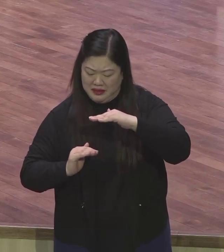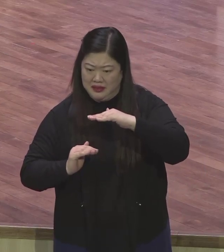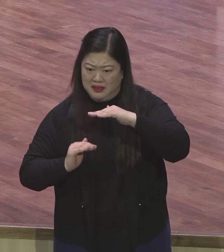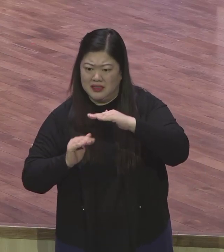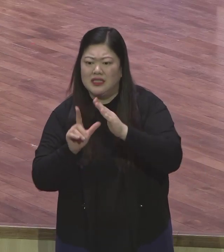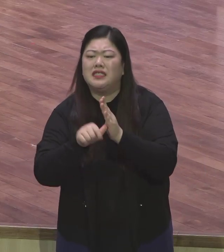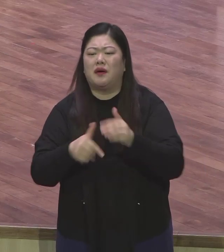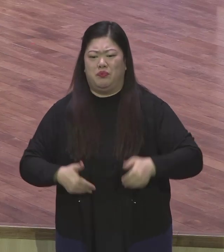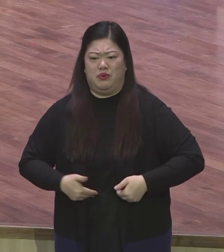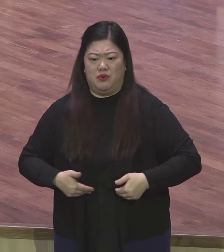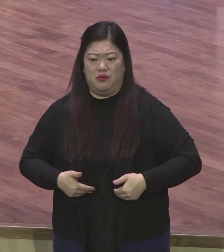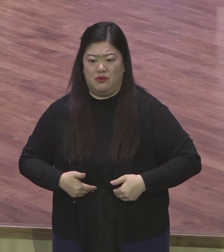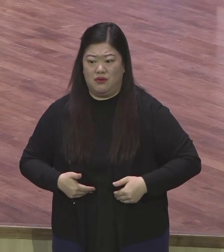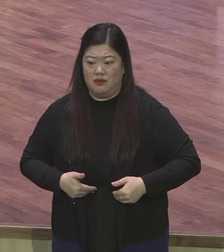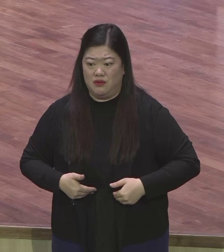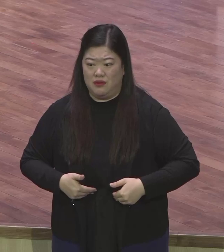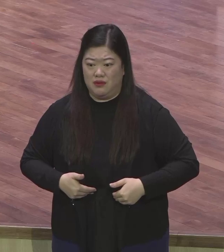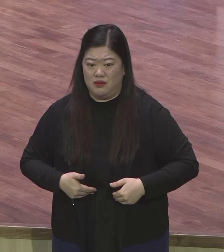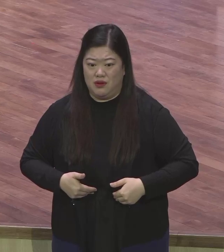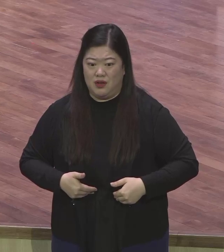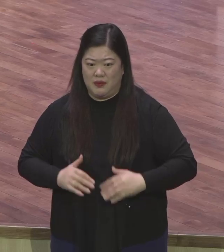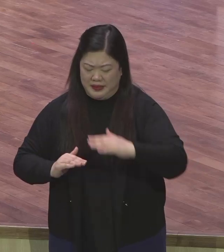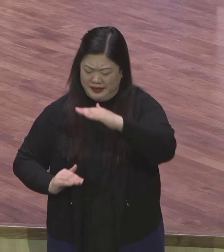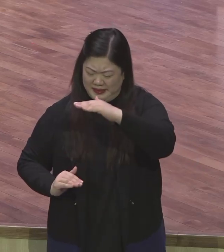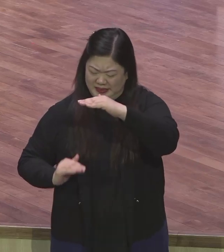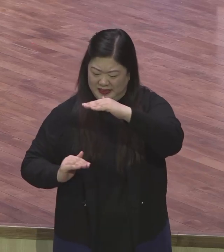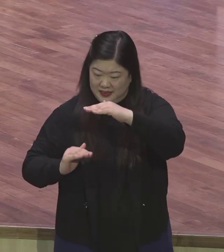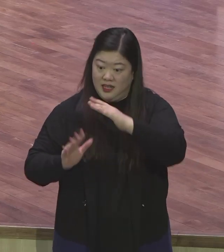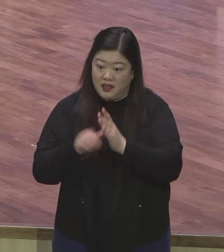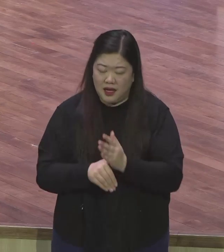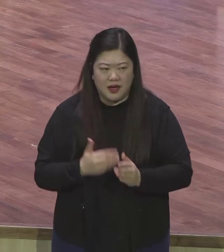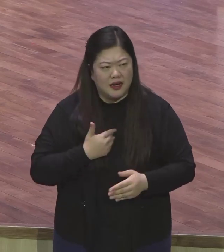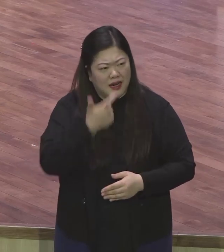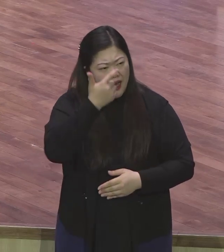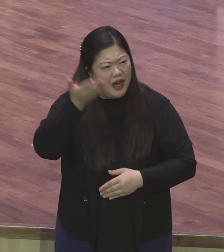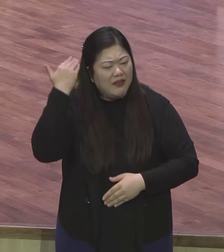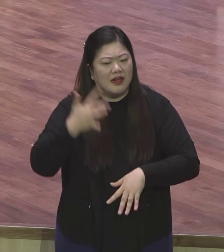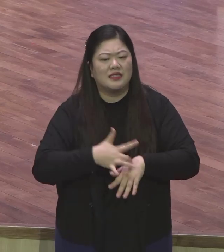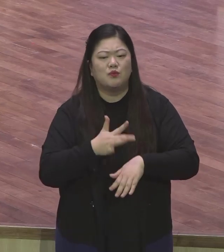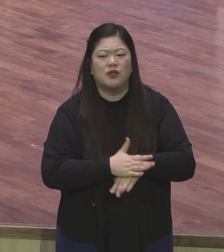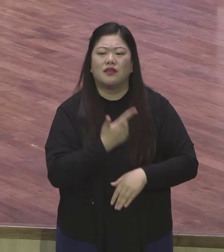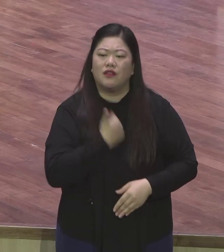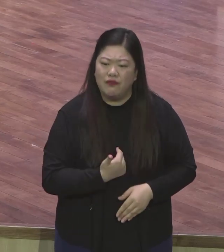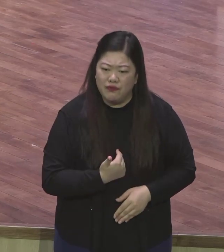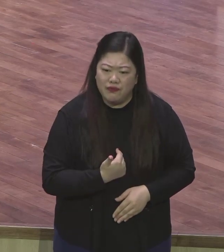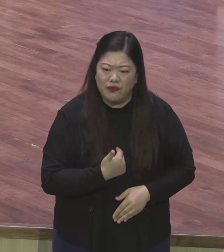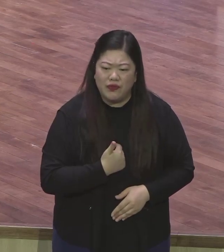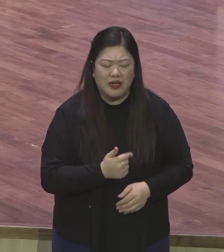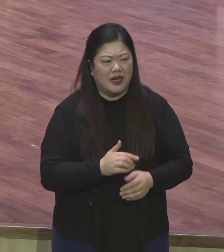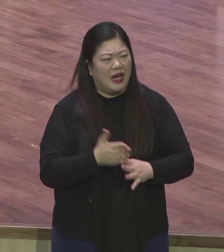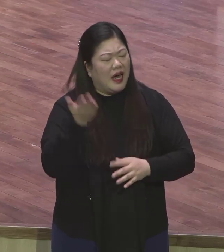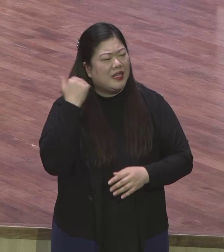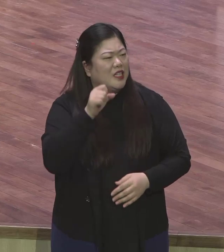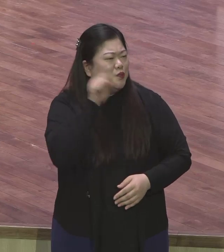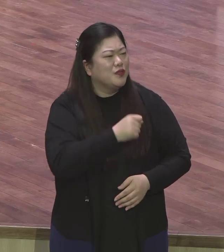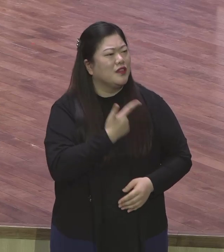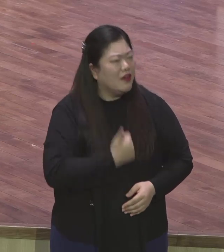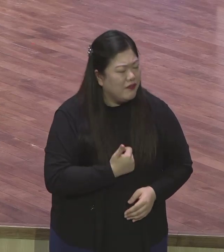여전히 옛틀 옛습관 그대로 가지고 있기 때문에 이것을 벗어나야 되는데 이걸 못